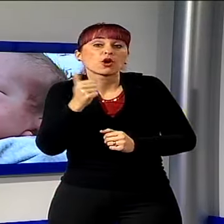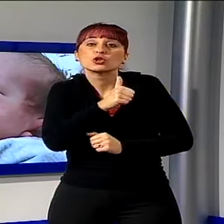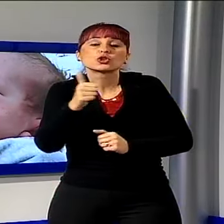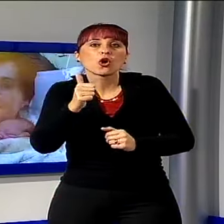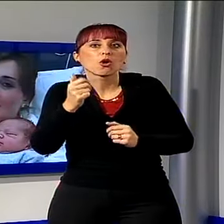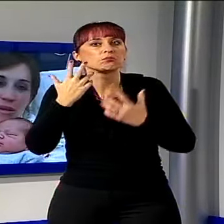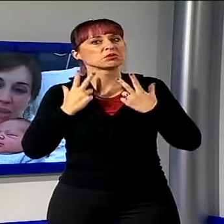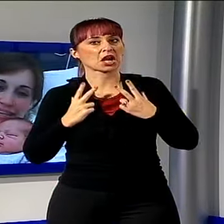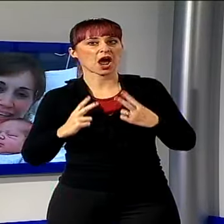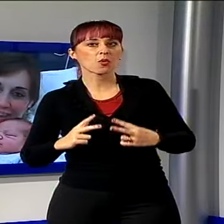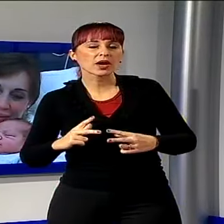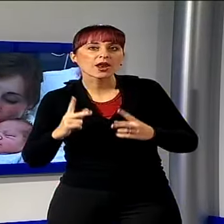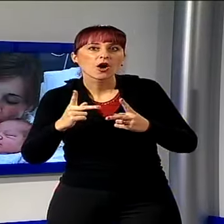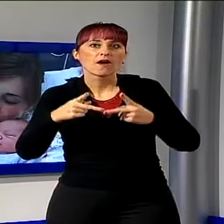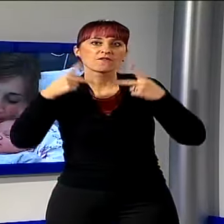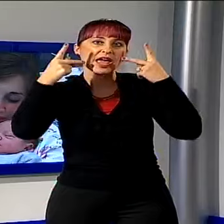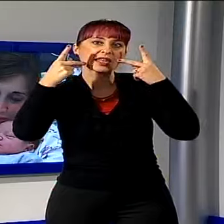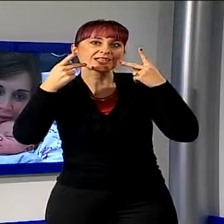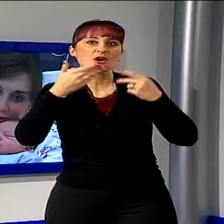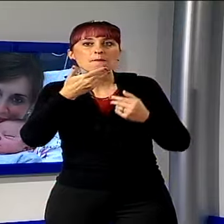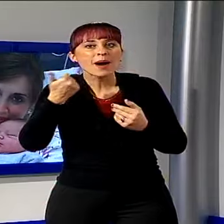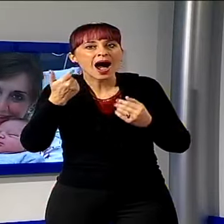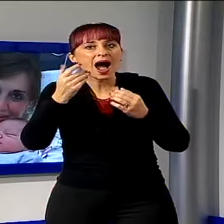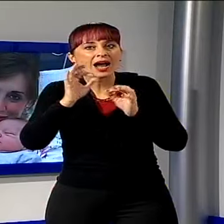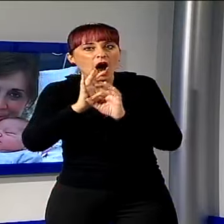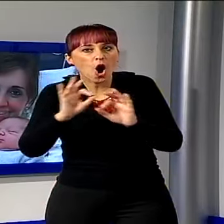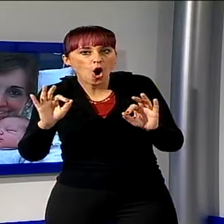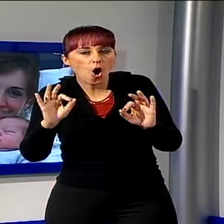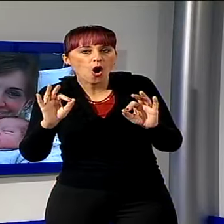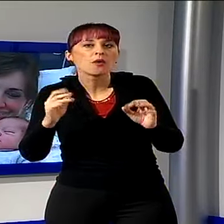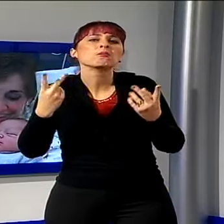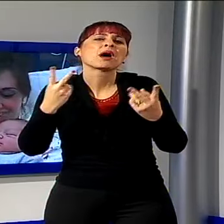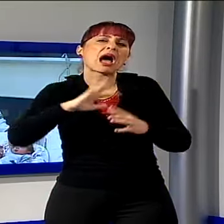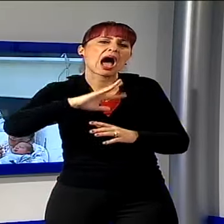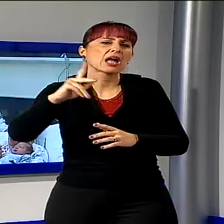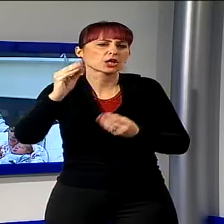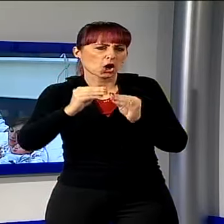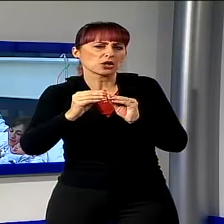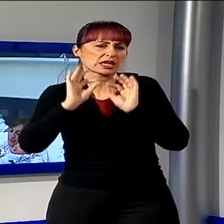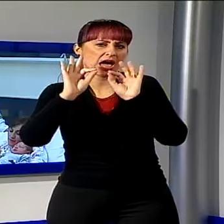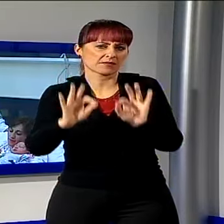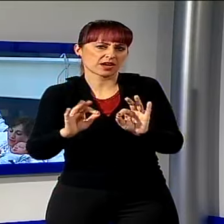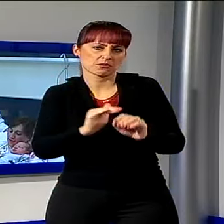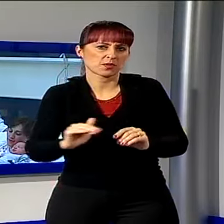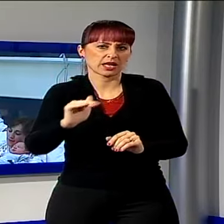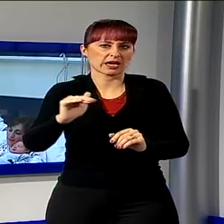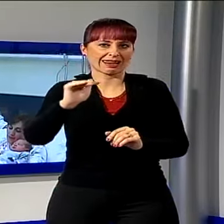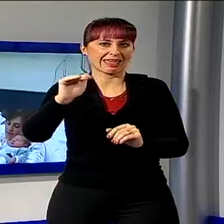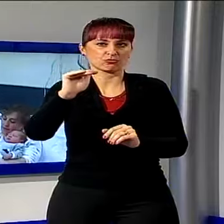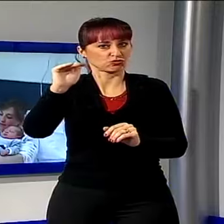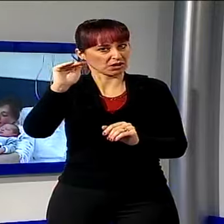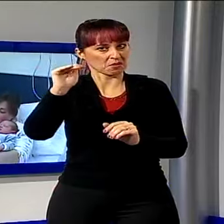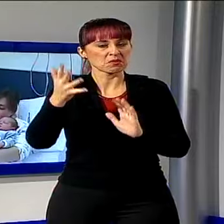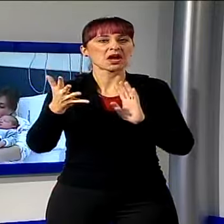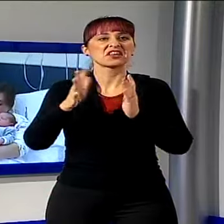contento, che non gli manchi niente e poi per il resto le cose arriveranno da sole. Quando crescono diventano,